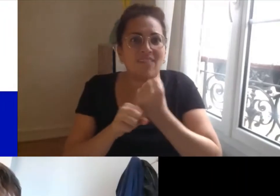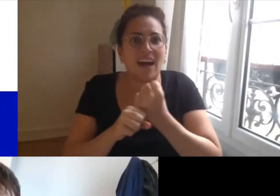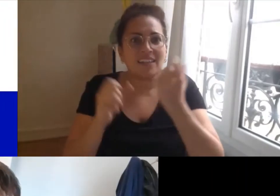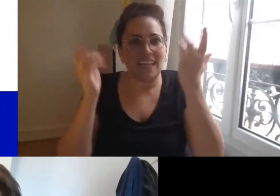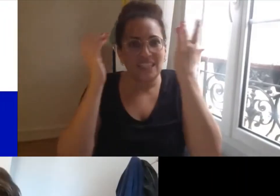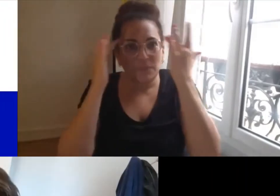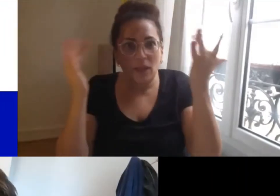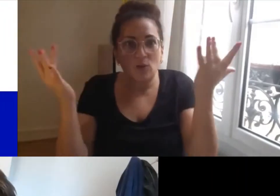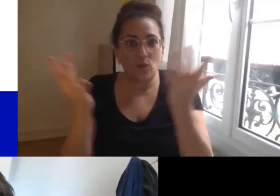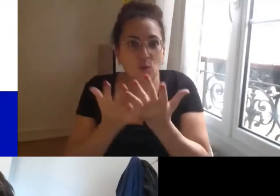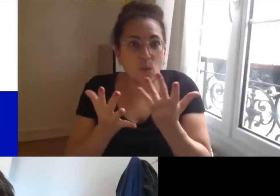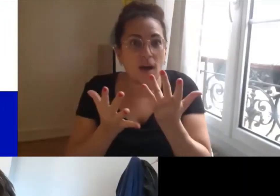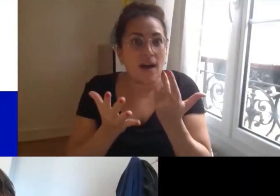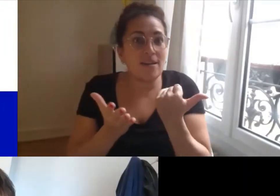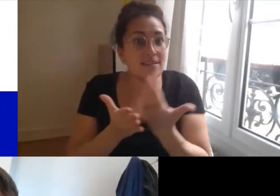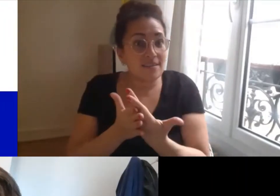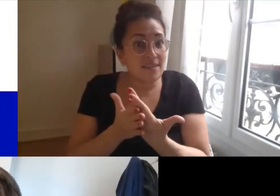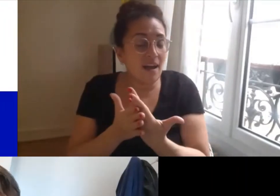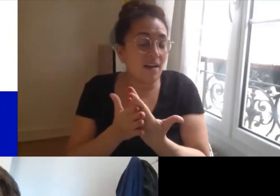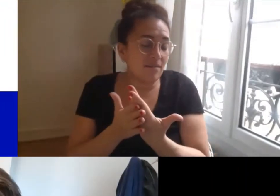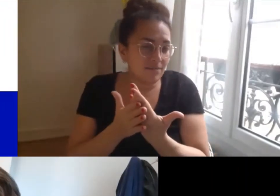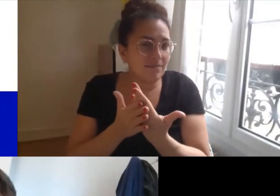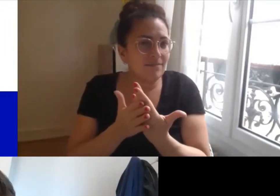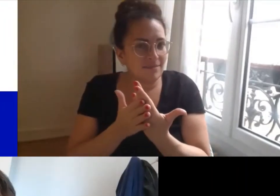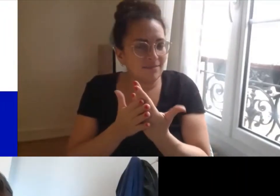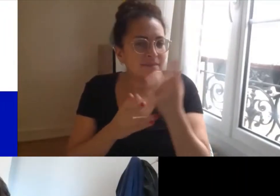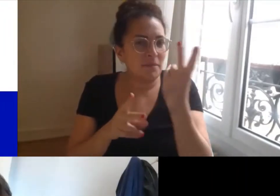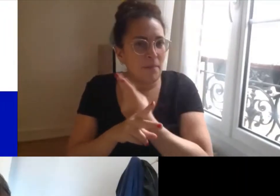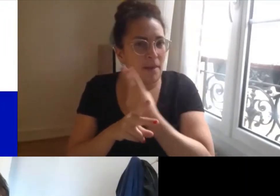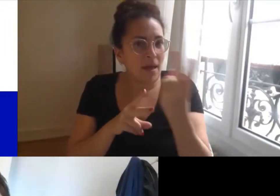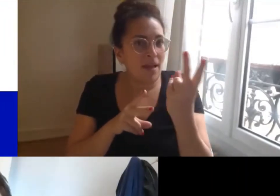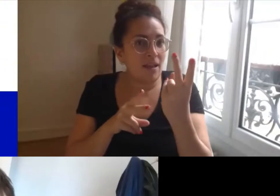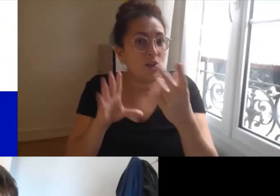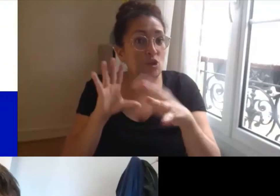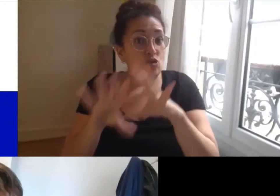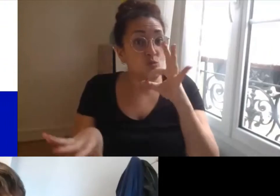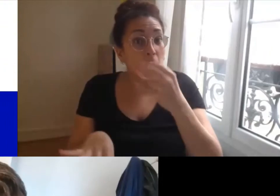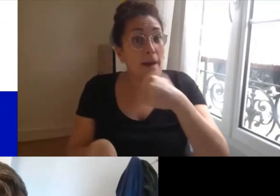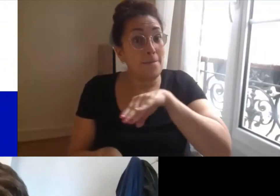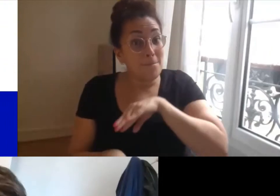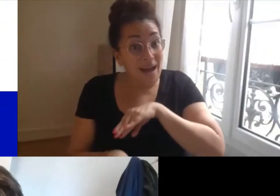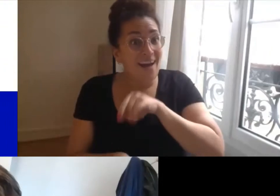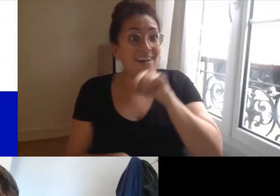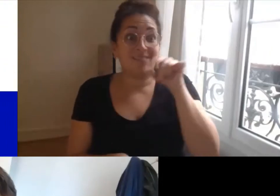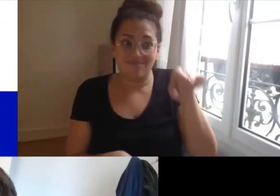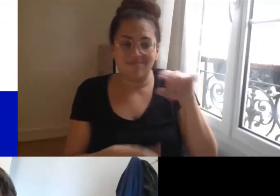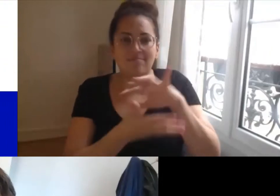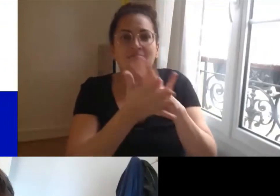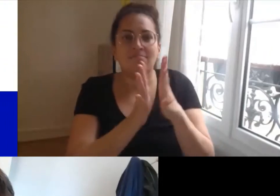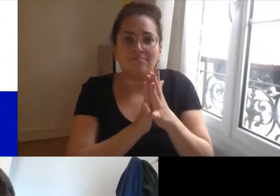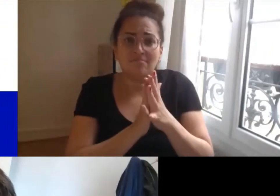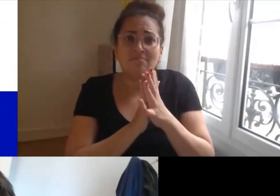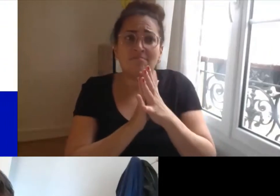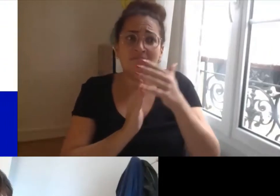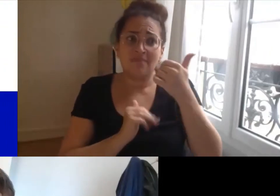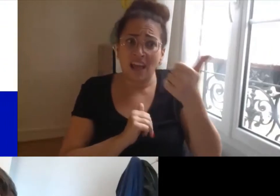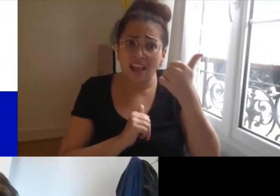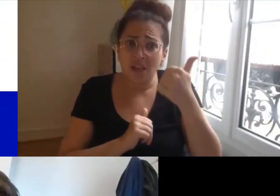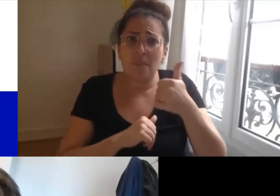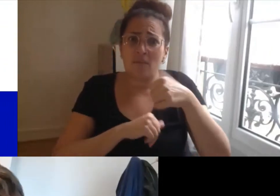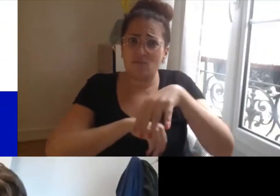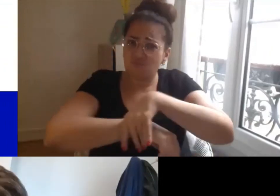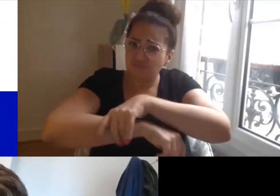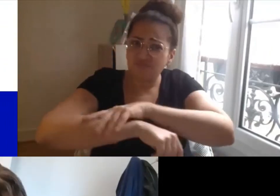de genre spécifiques et ça c'est le fait aussi qu'il y ait des associations actives sur cette question qui